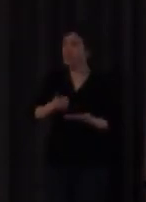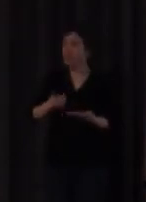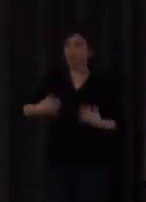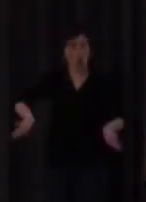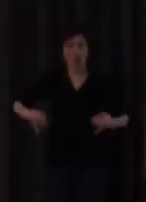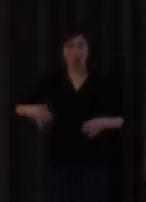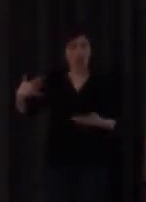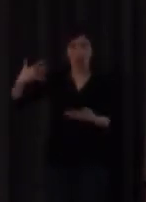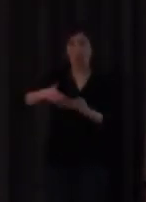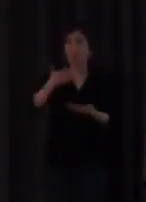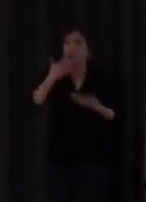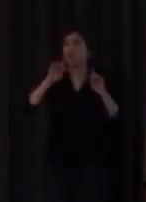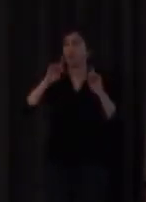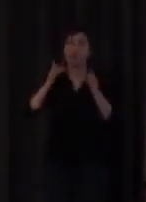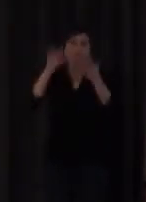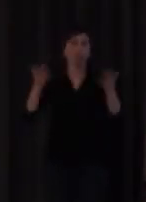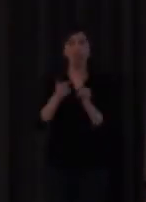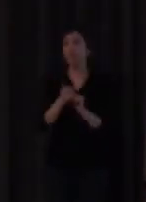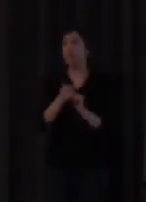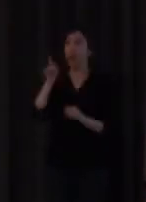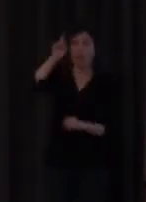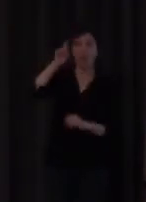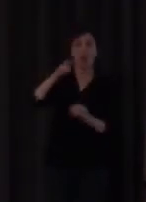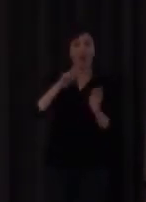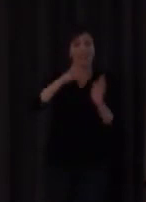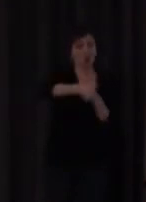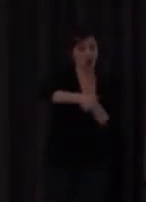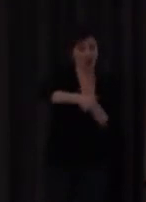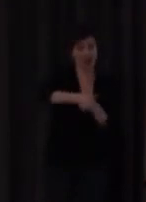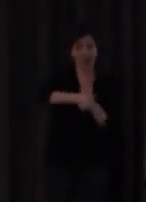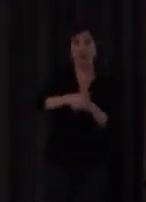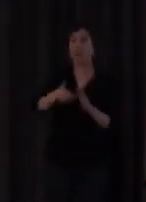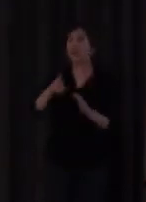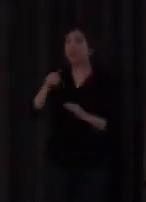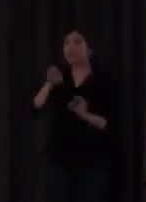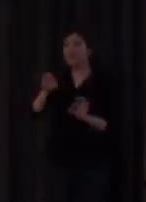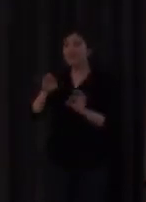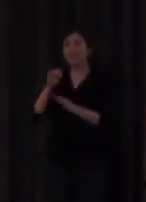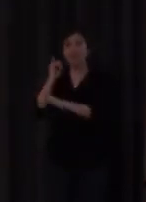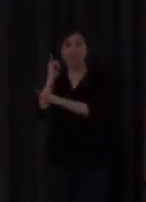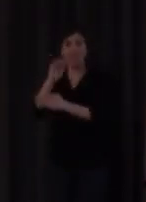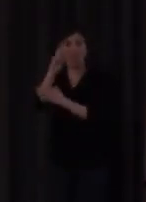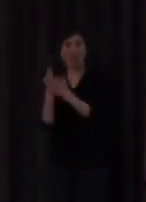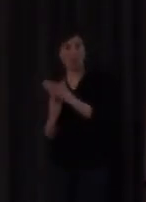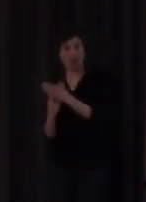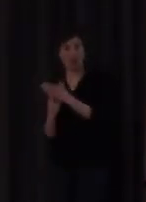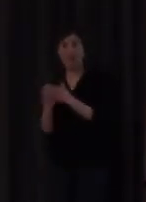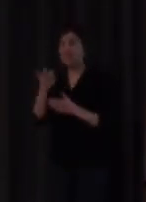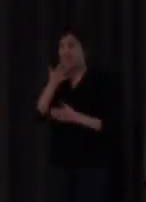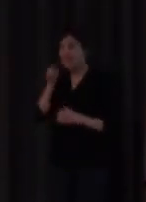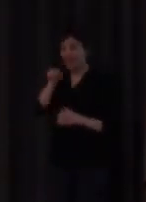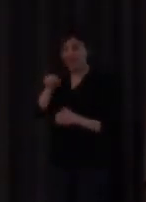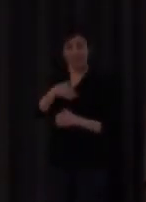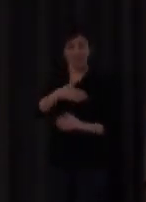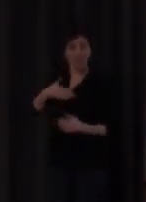profesor de historia entra en un centro bilingüe a dar sus clases de historia en inglés? que va a la